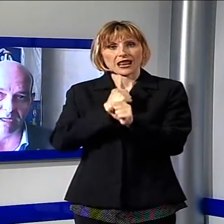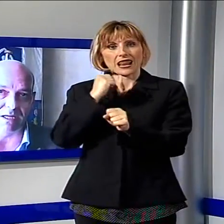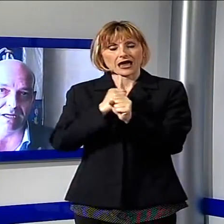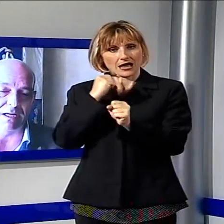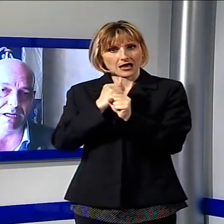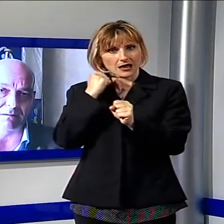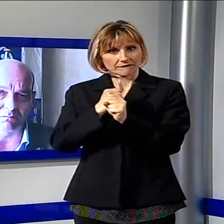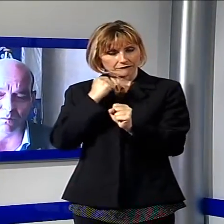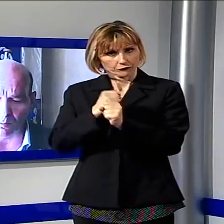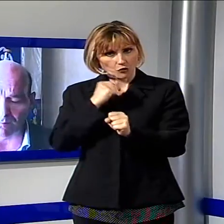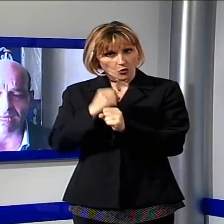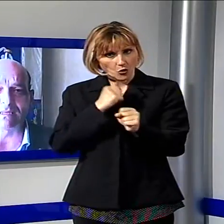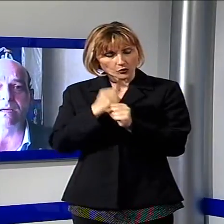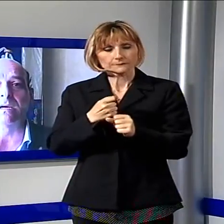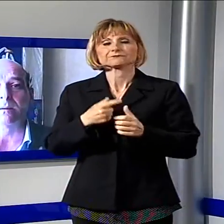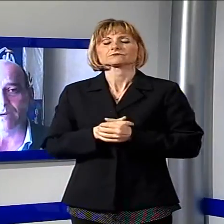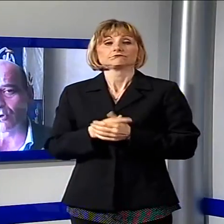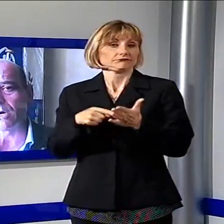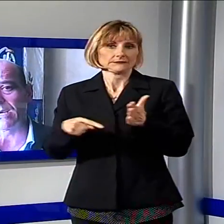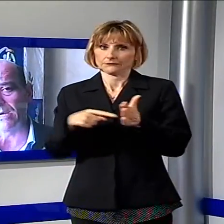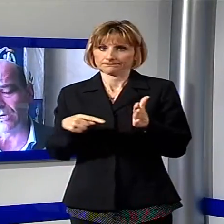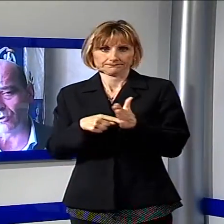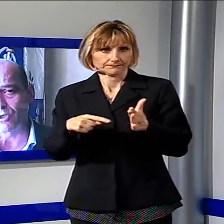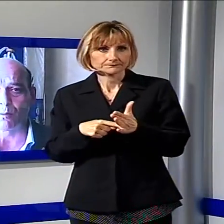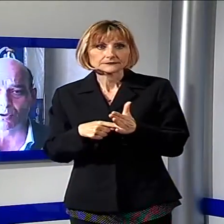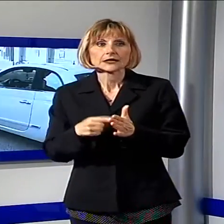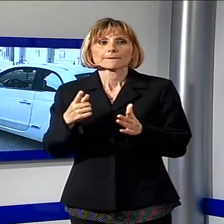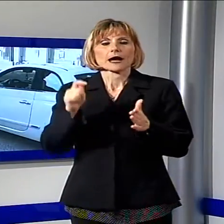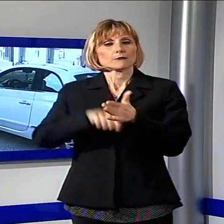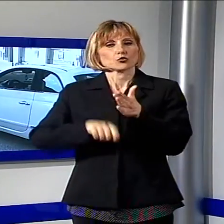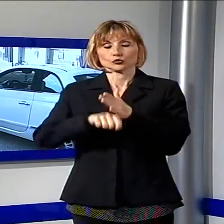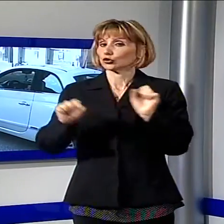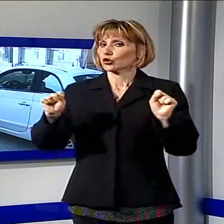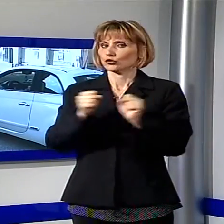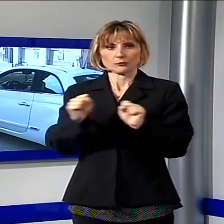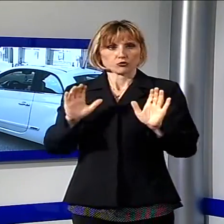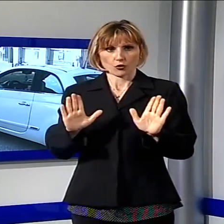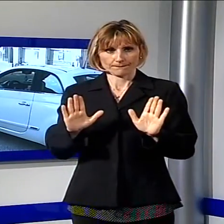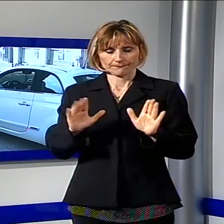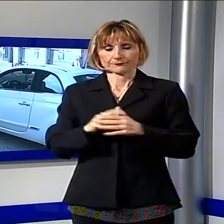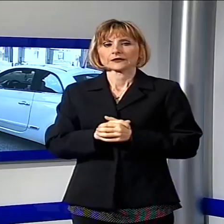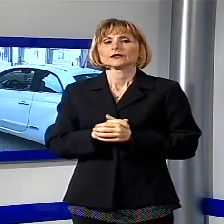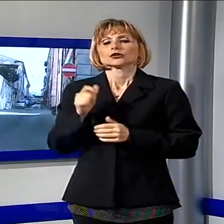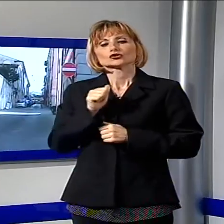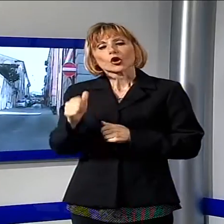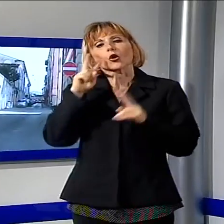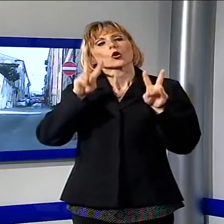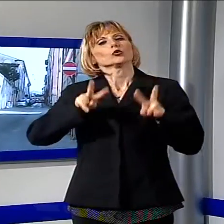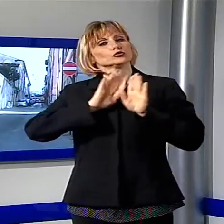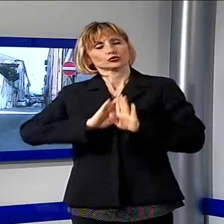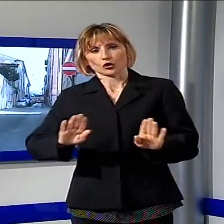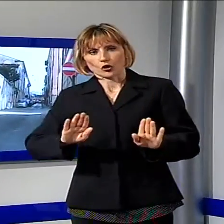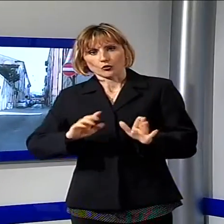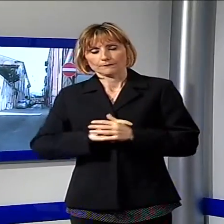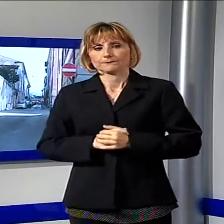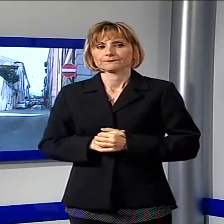come normalmente, però non si possono sanzionare chi eventualmente passa e non